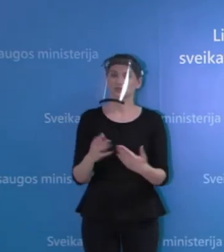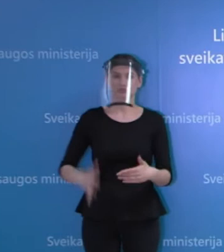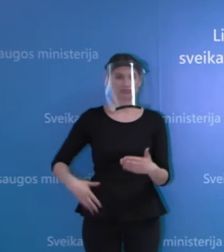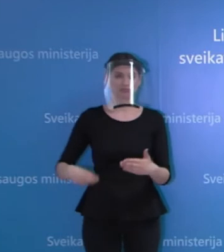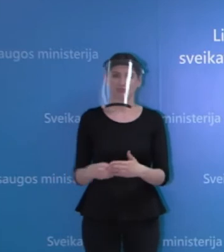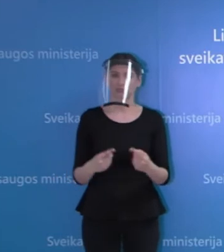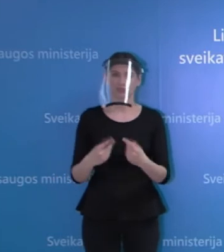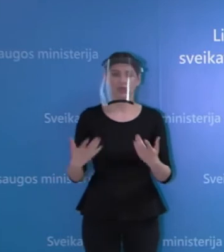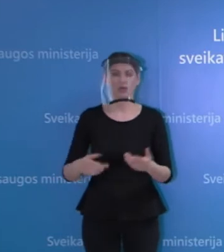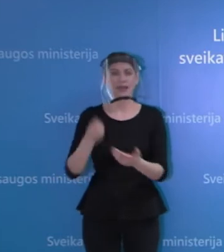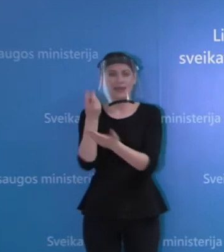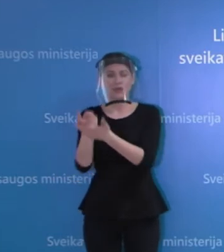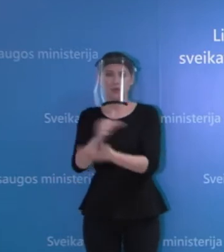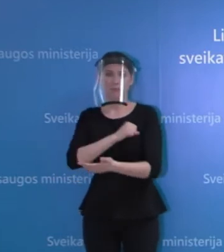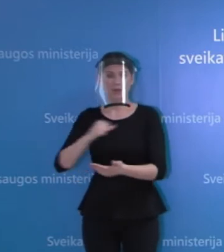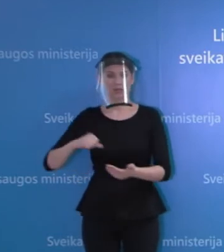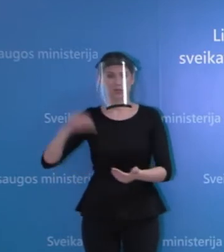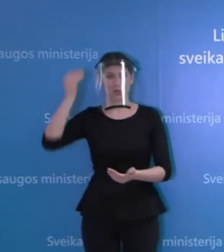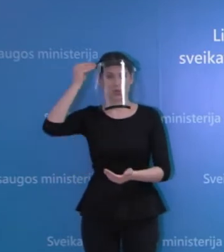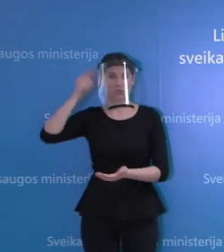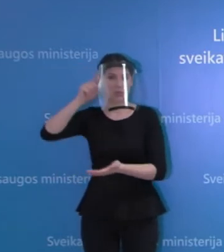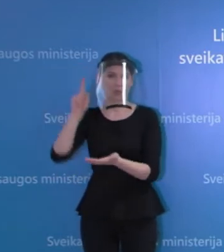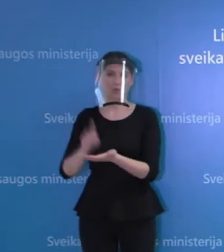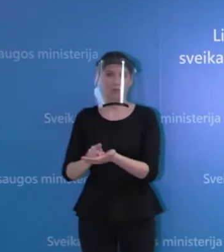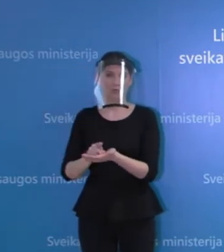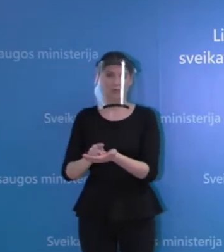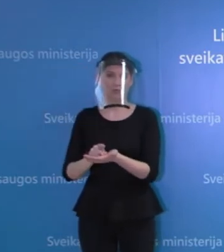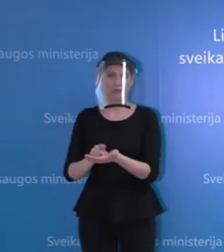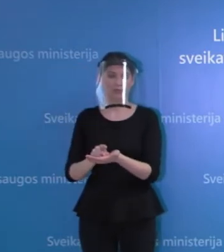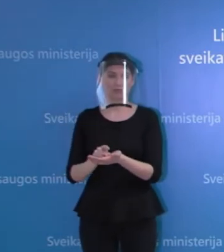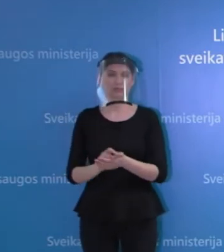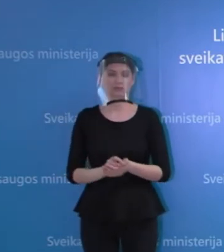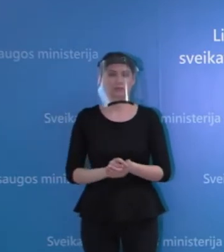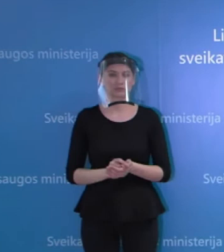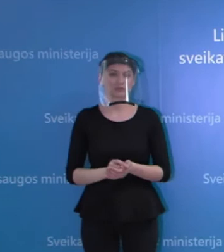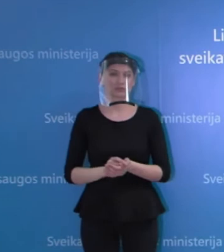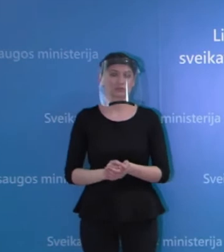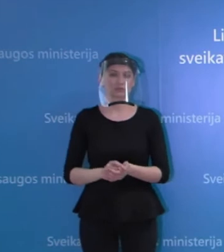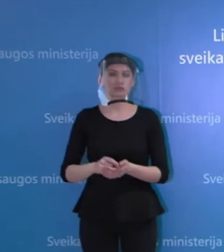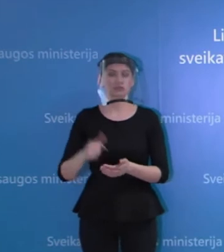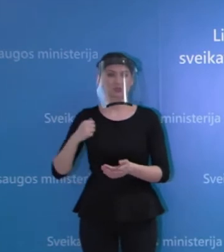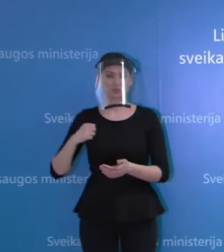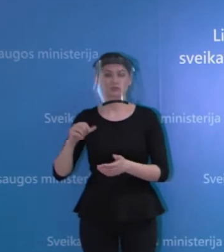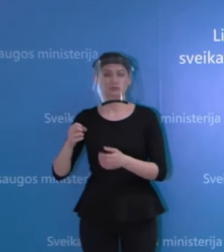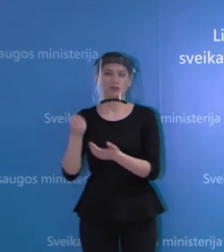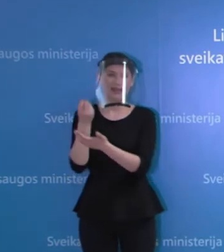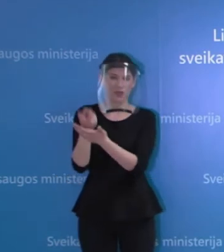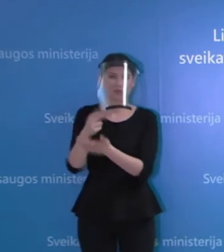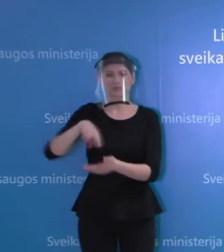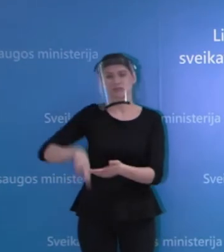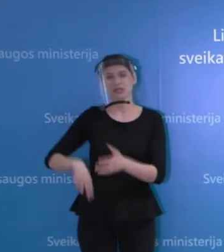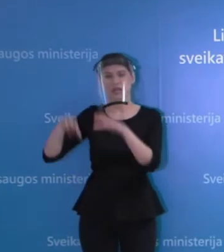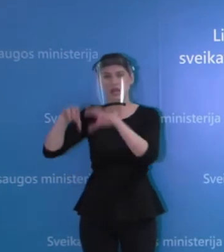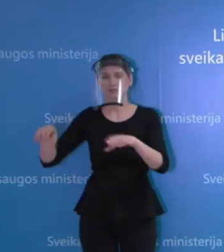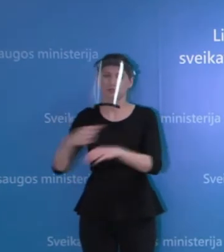priežiuos įstaigos privalo pasirūpinti, kad darbuotojai jas turėtų ir tikrai naudotųsi pagal apsaugos lygius,